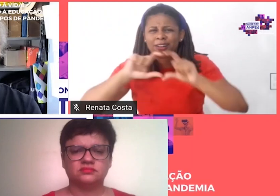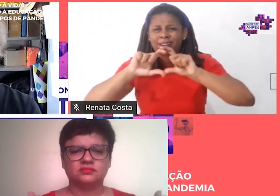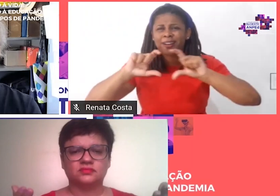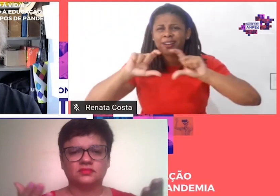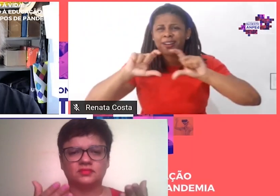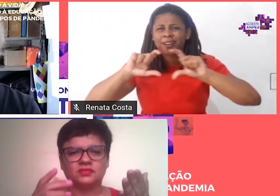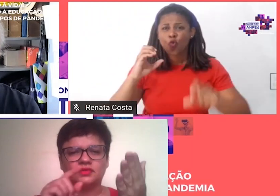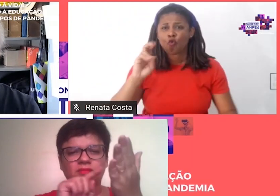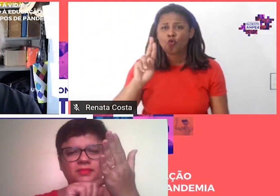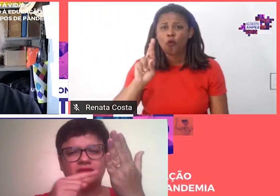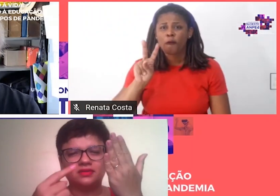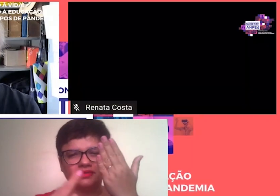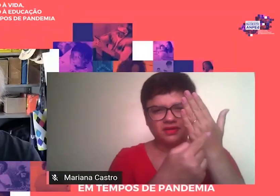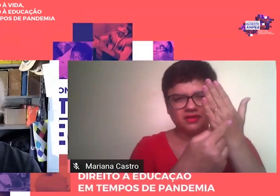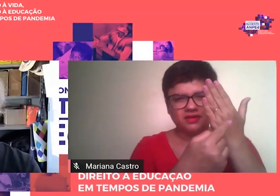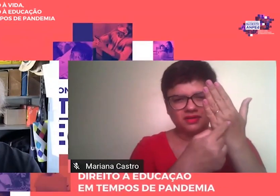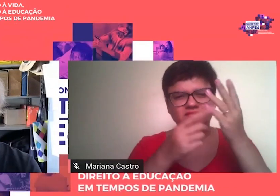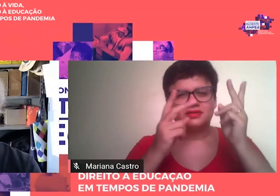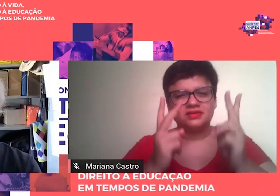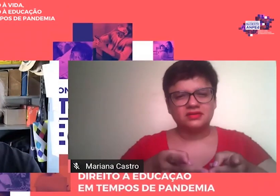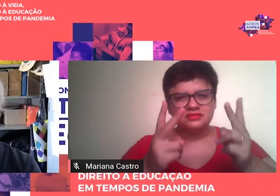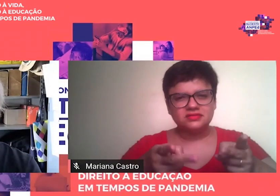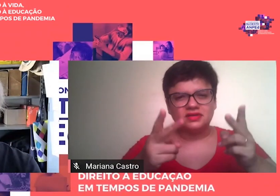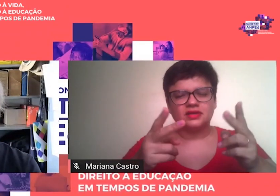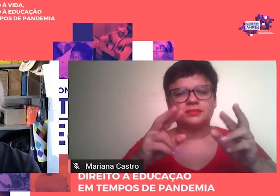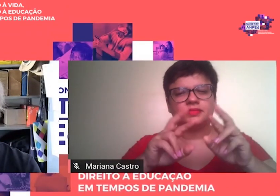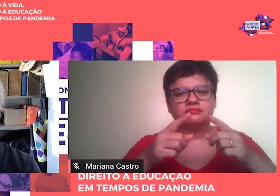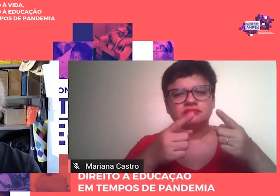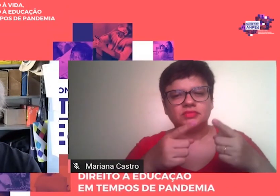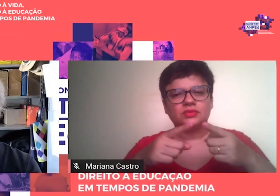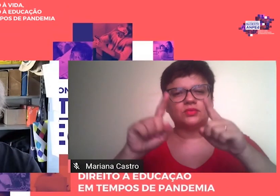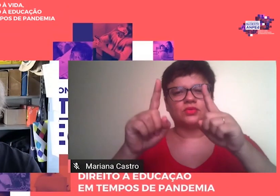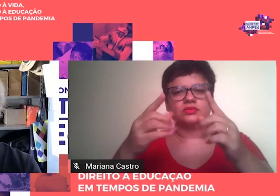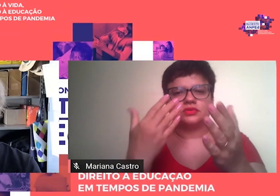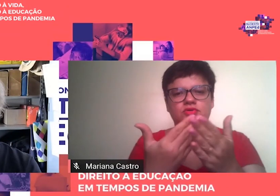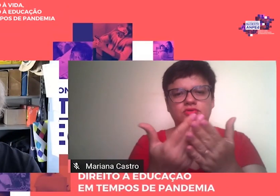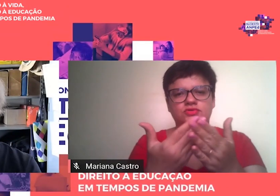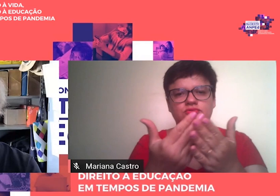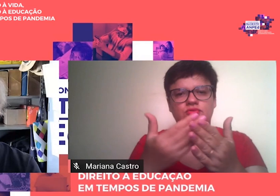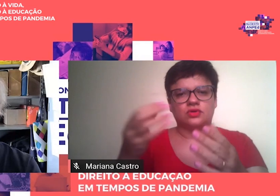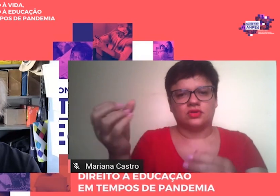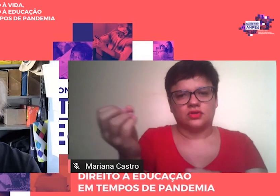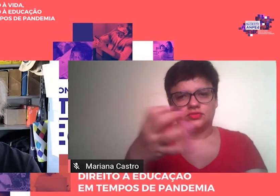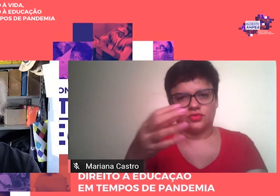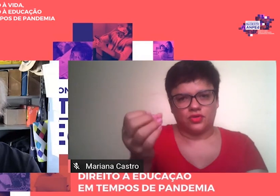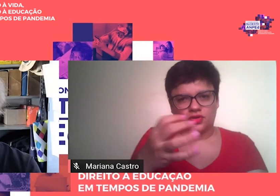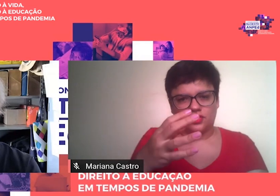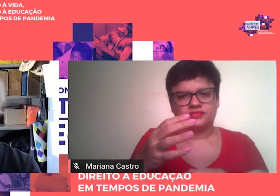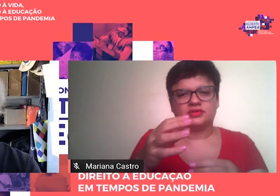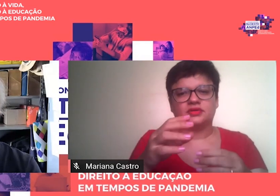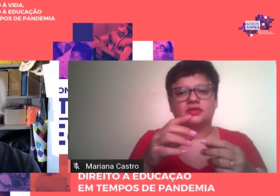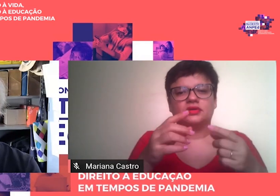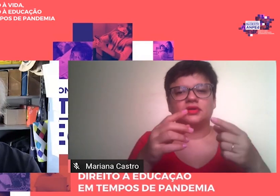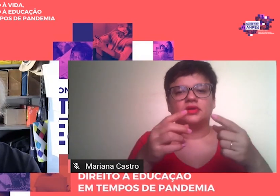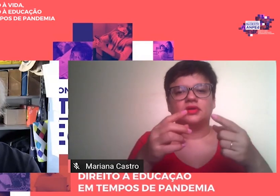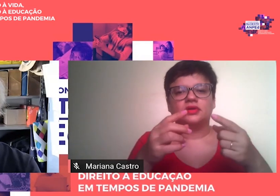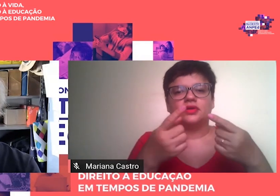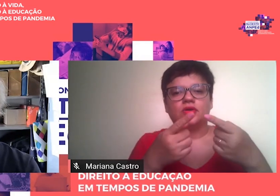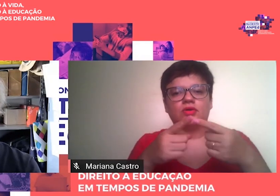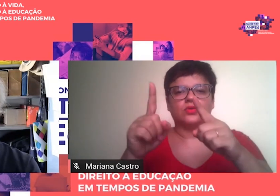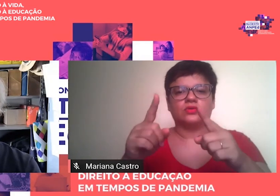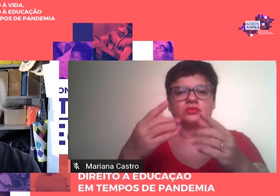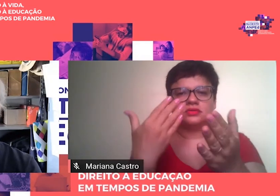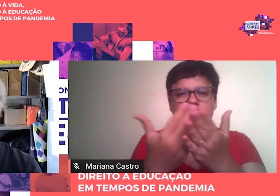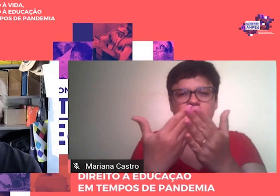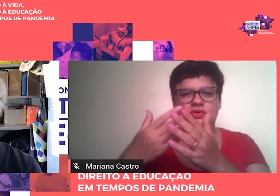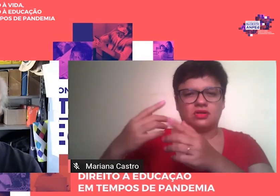com quem investiu contra a polaridade escola nova versus escola tradicional, apontando,